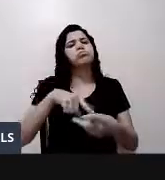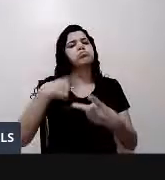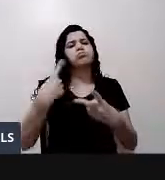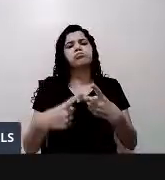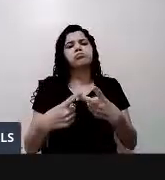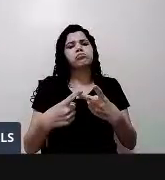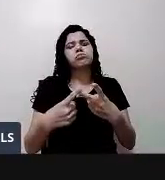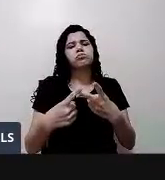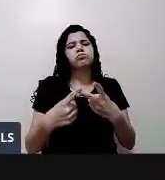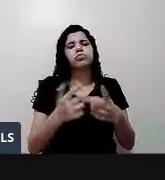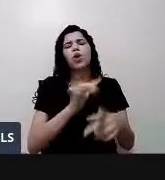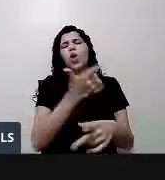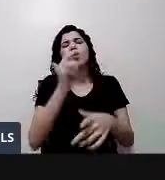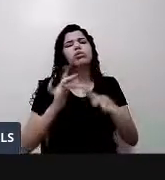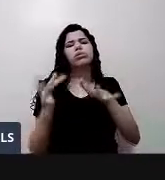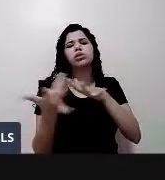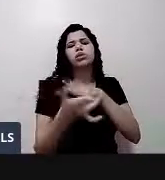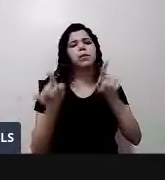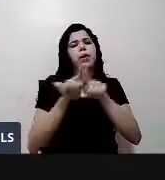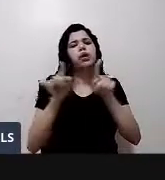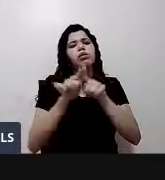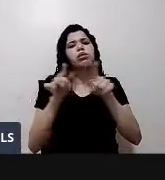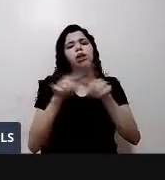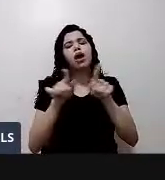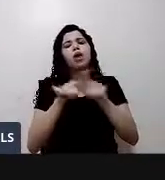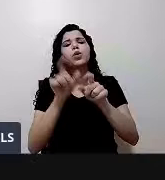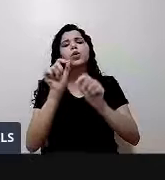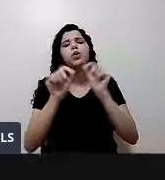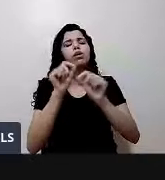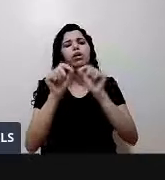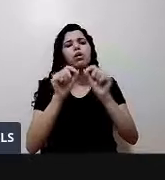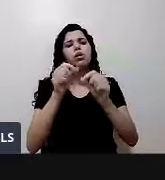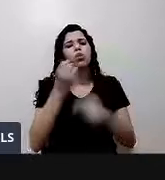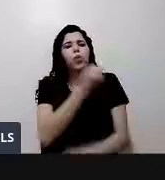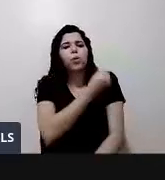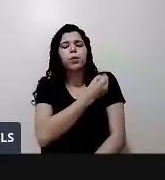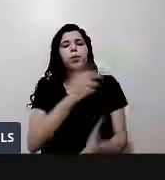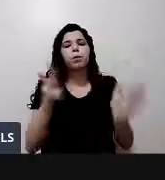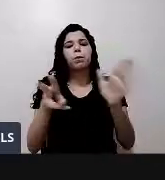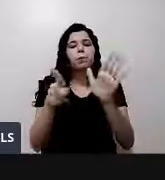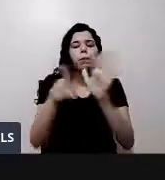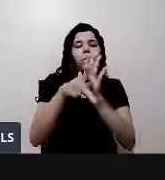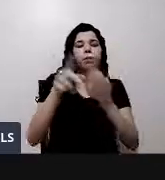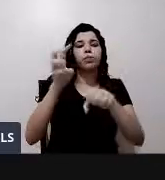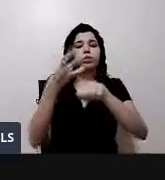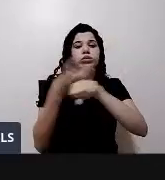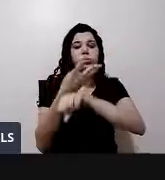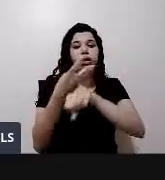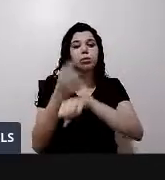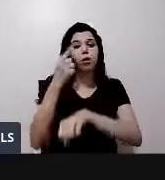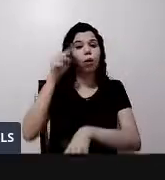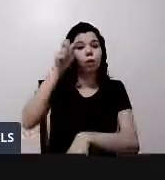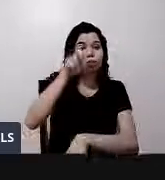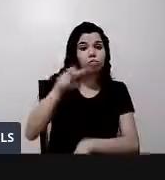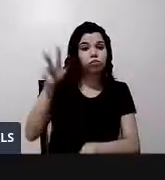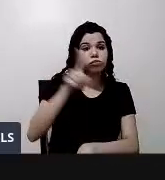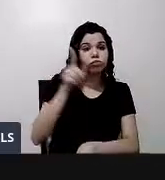Tem um também, tem um contato lá, lá no Nagi, nossa, aí tem um número do WhatsApp, tem esse número aqui, tá aqui, contando aqui embaixo, o número do WhatsApp.